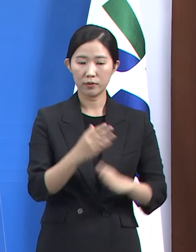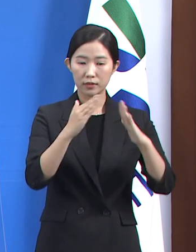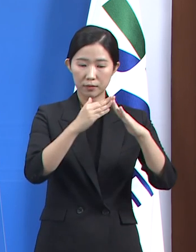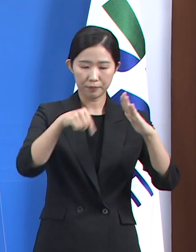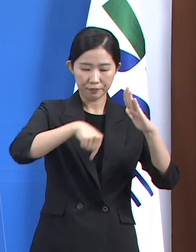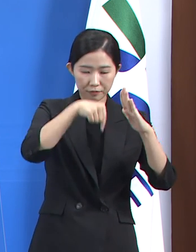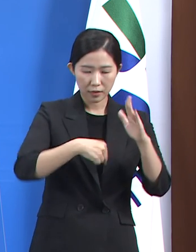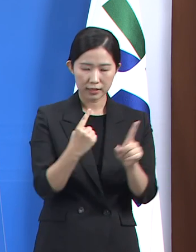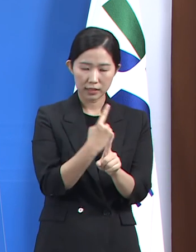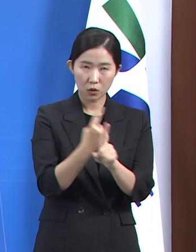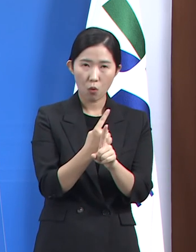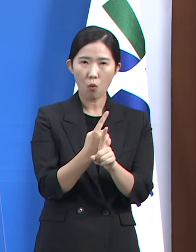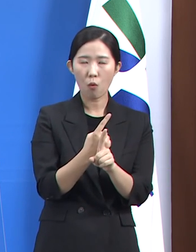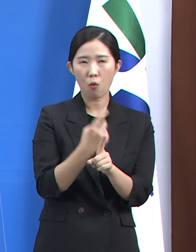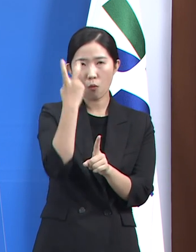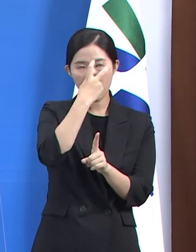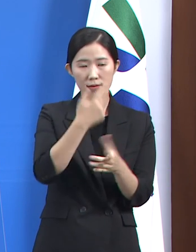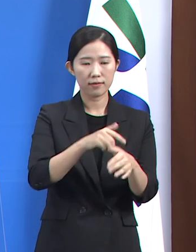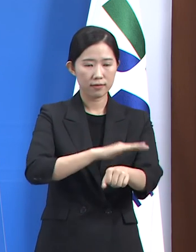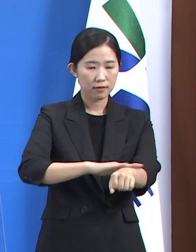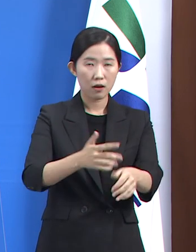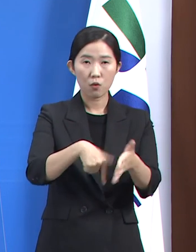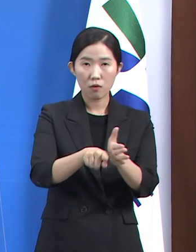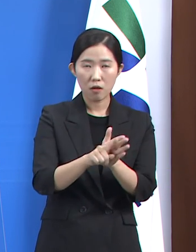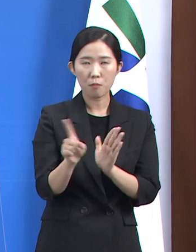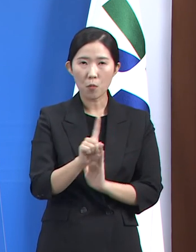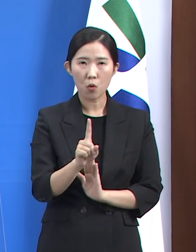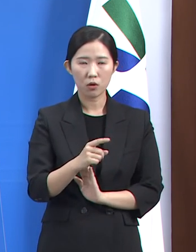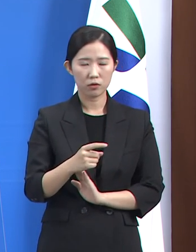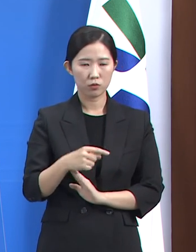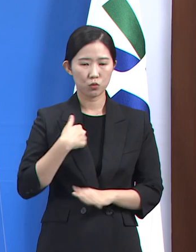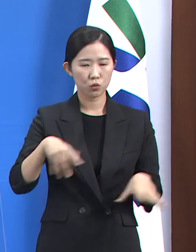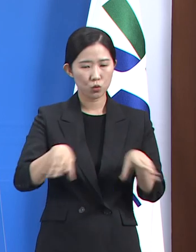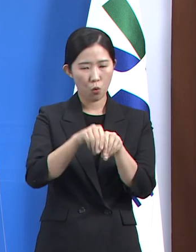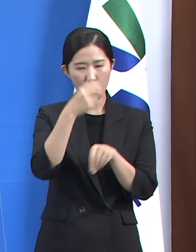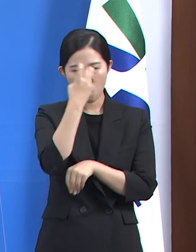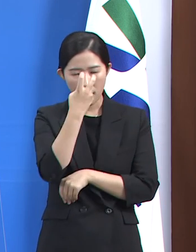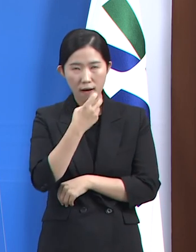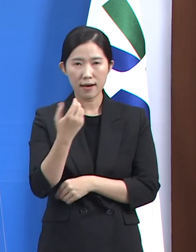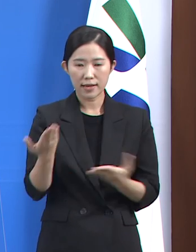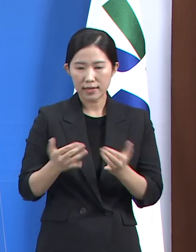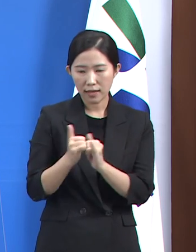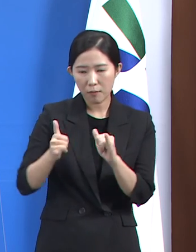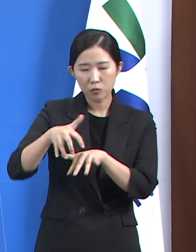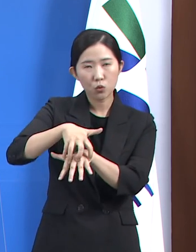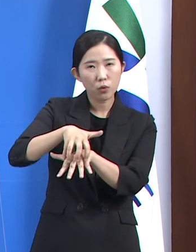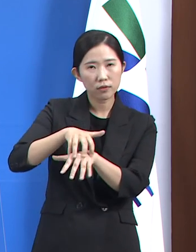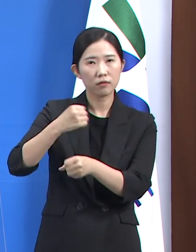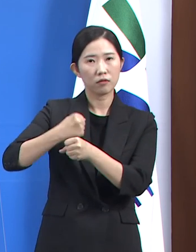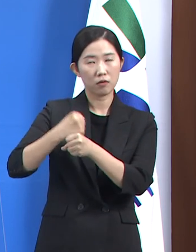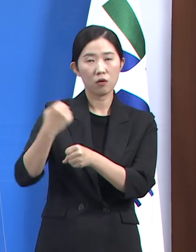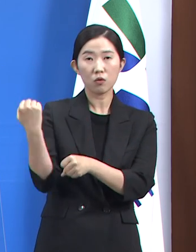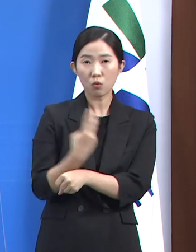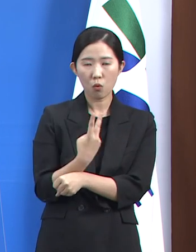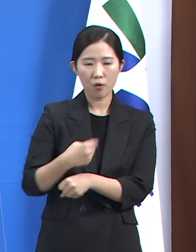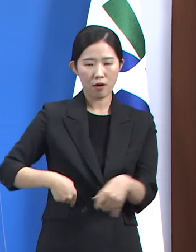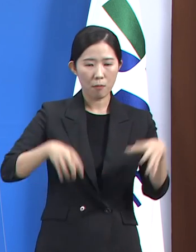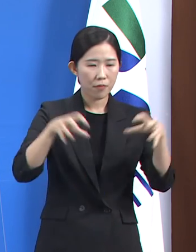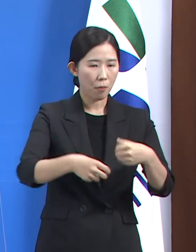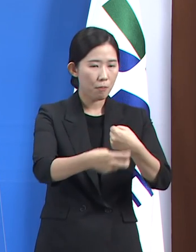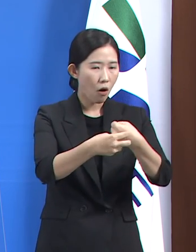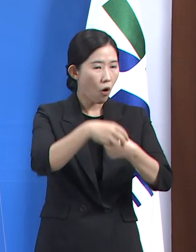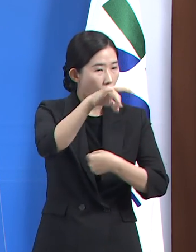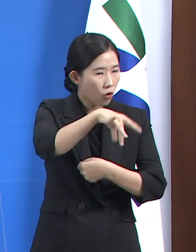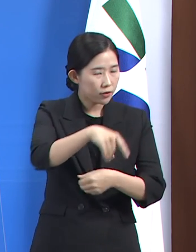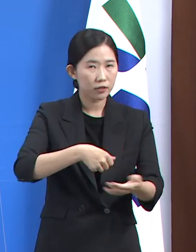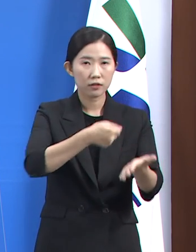시군별로 재택치료자 건강관리 및 격리관리를 총괄하는 전단조직을 구성하고 재택치료협력병원을 지정하여